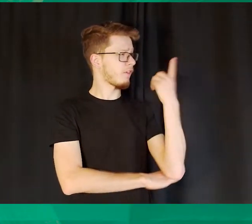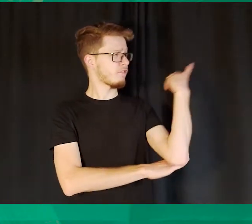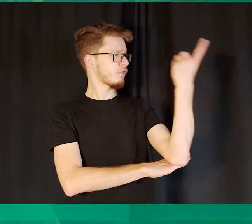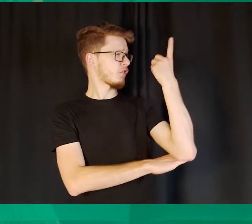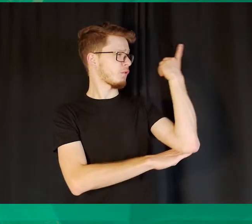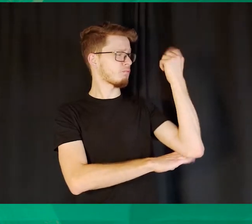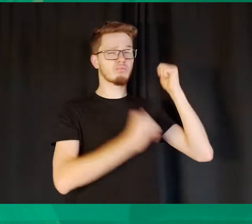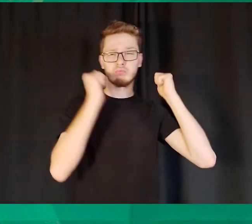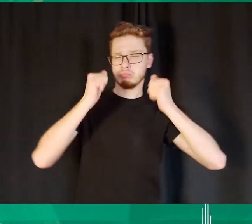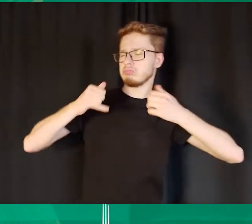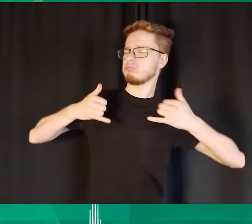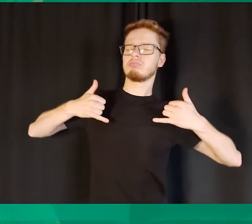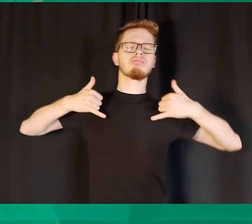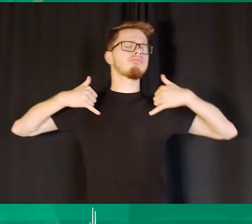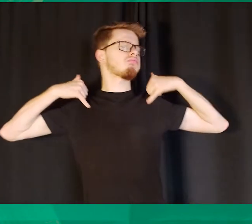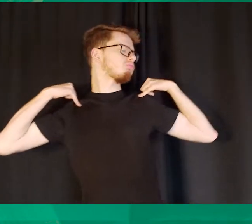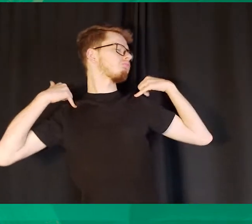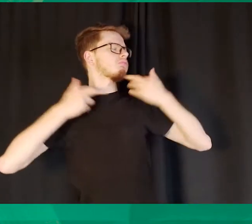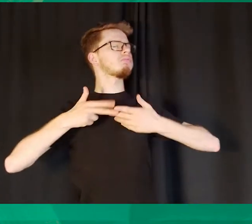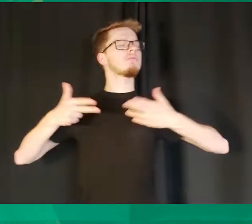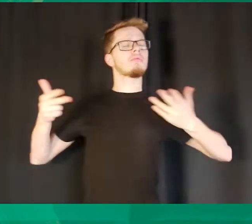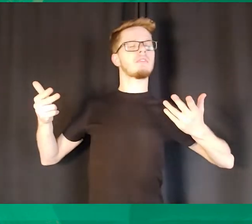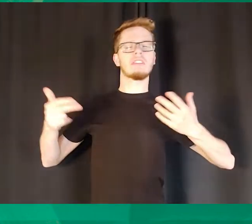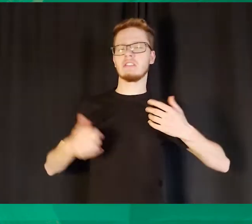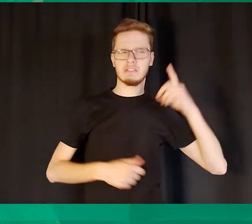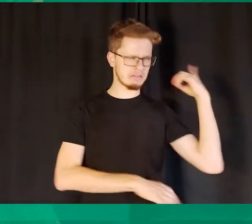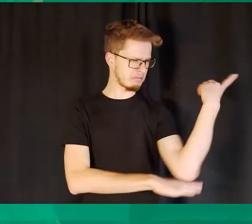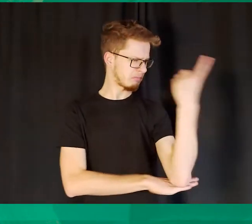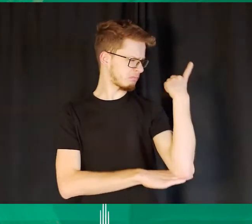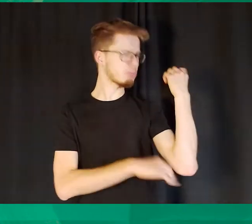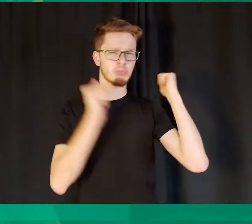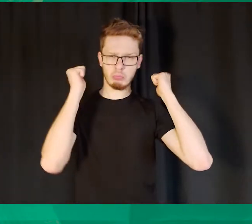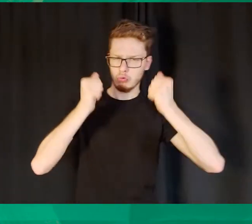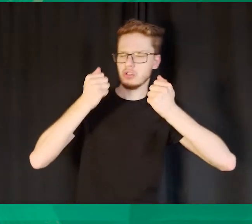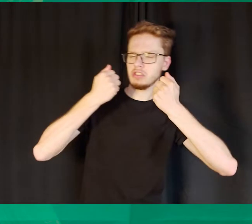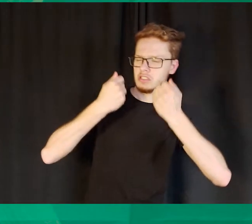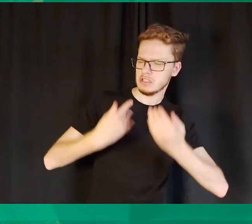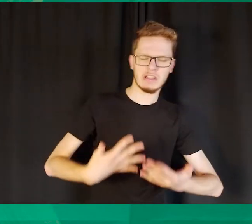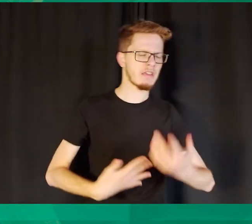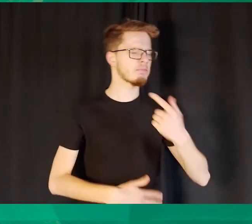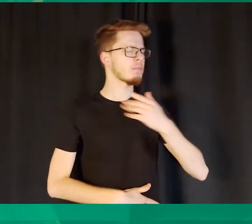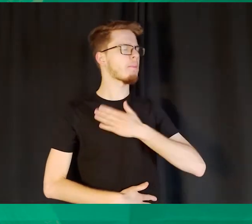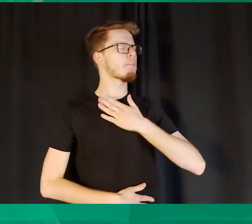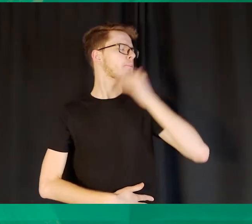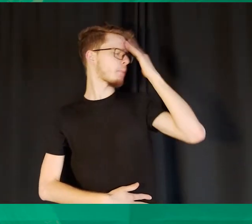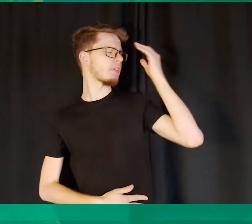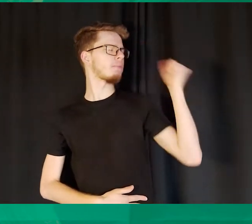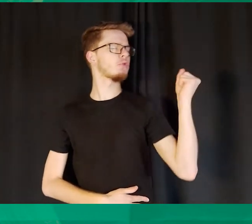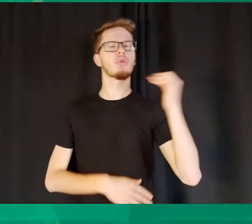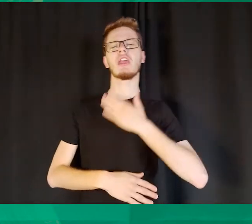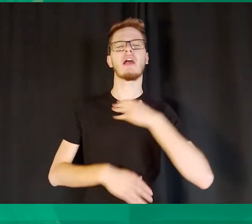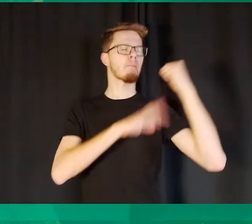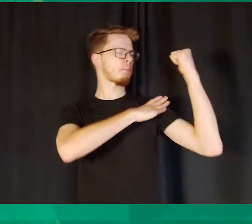quem era Jesus, o Messias, conseguiram entender melhor quem ele era e o poder que tinham